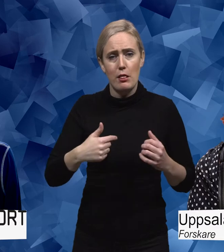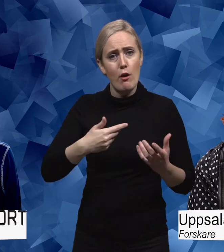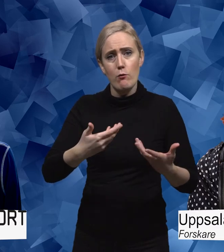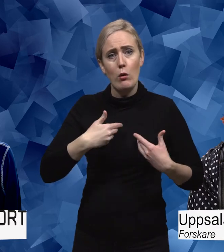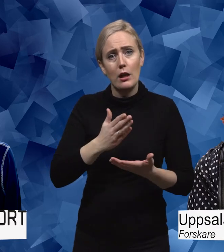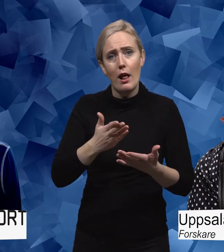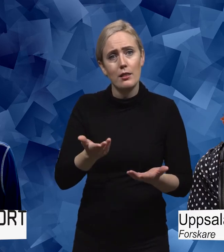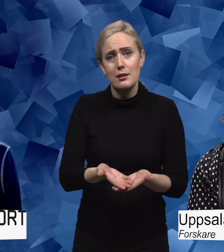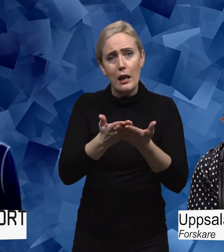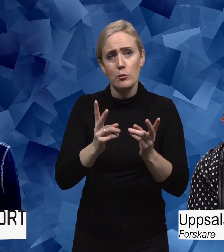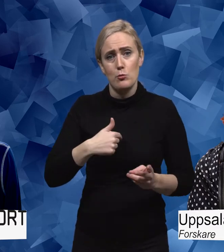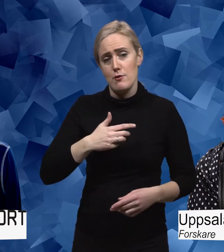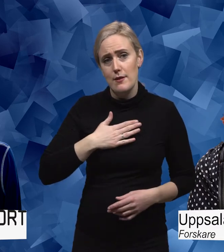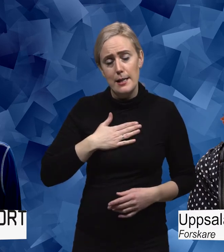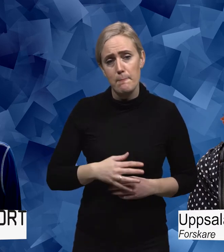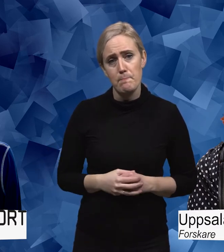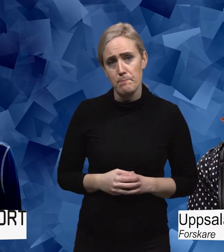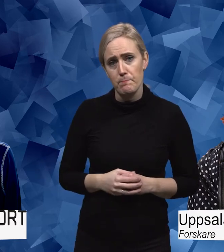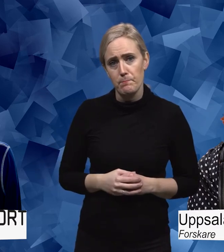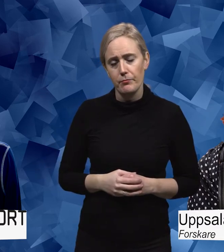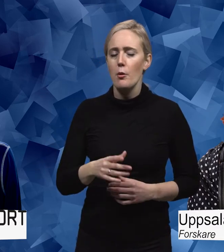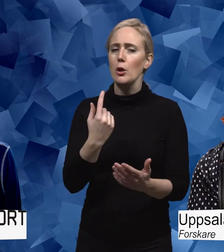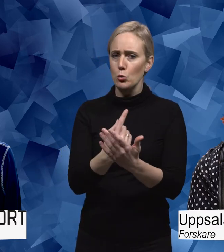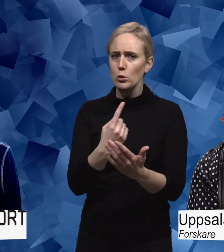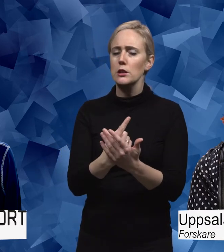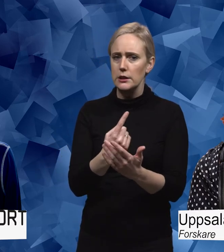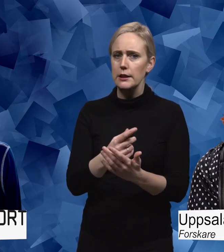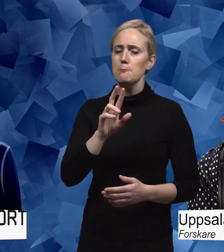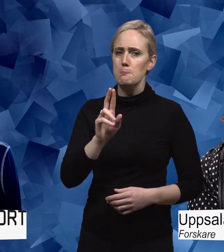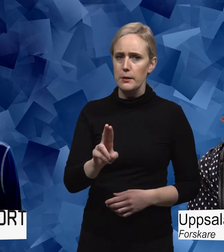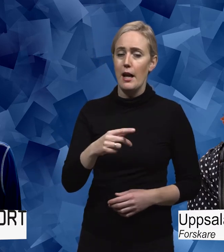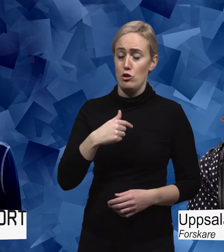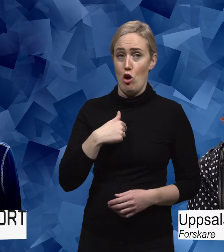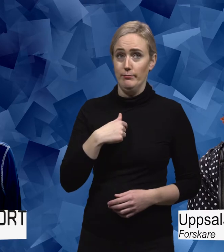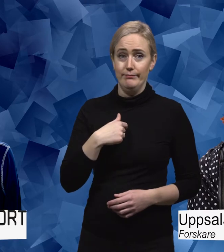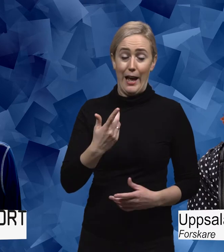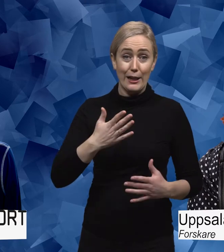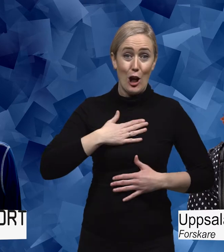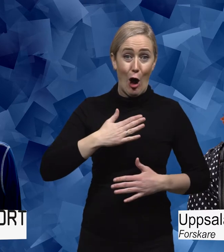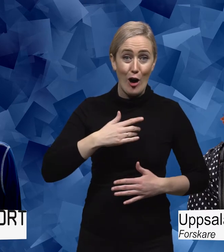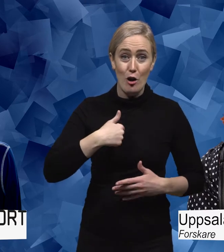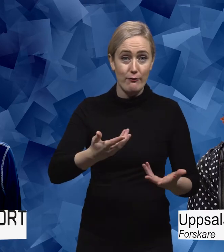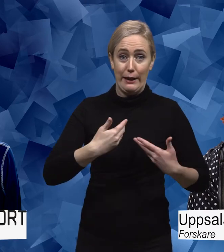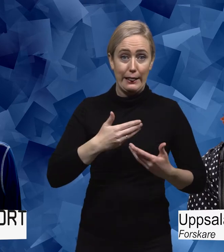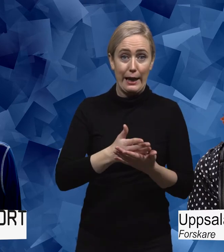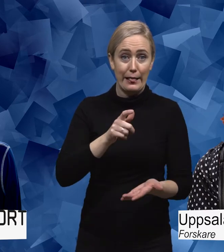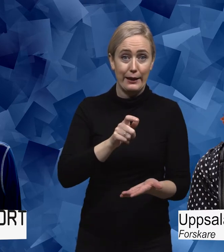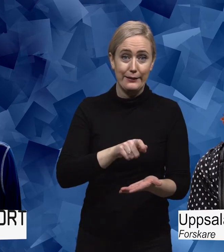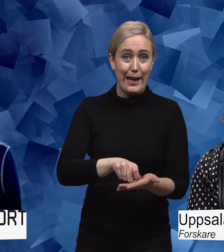det som jag ville. Märkligt nog så är jag faktiskt glad att jag inte fick rätt diagnos då. Jag fick en diagnos